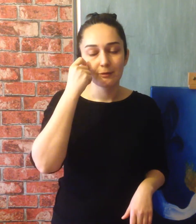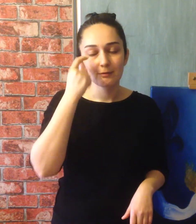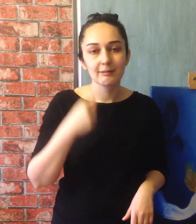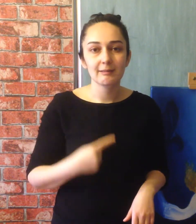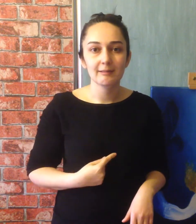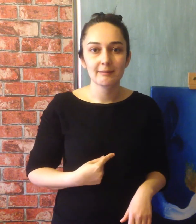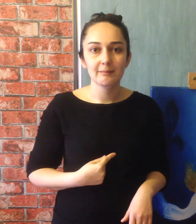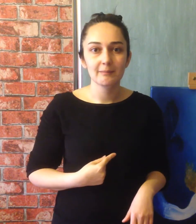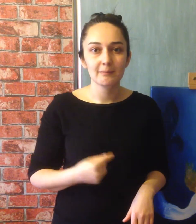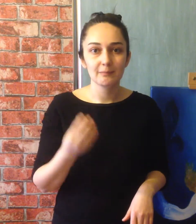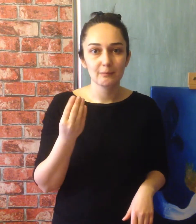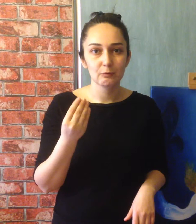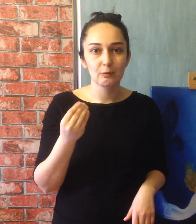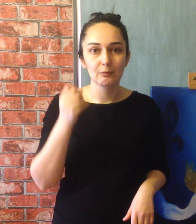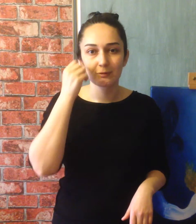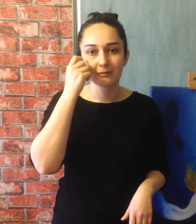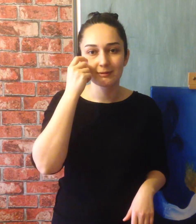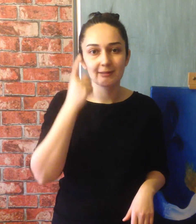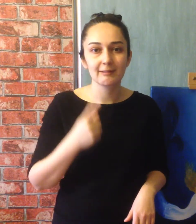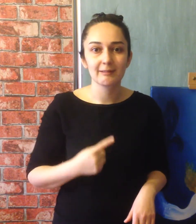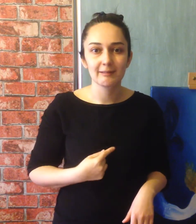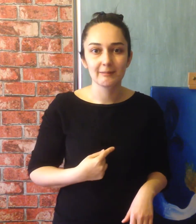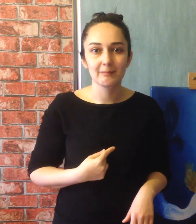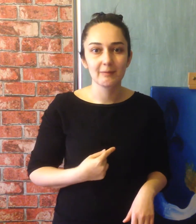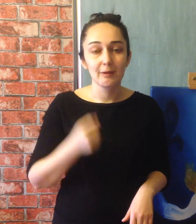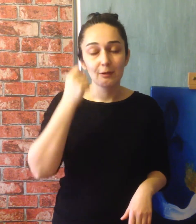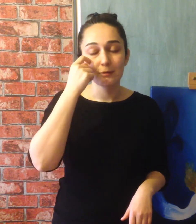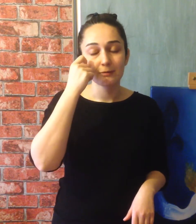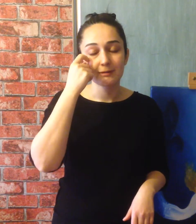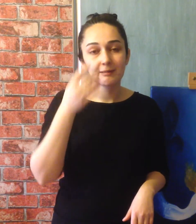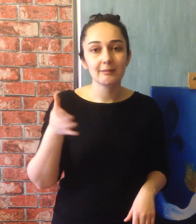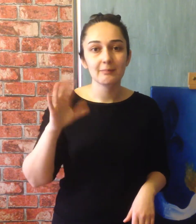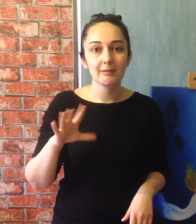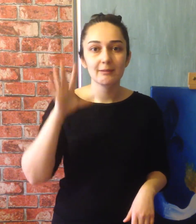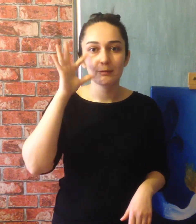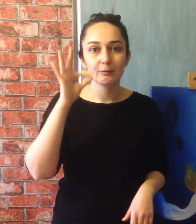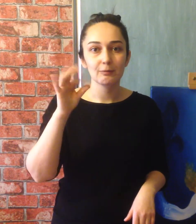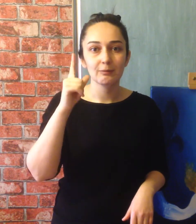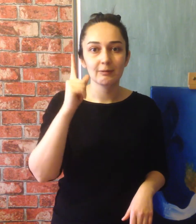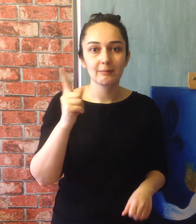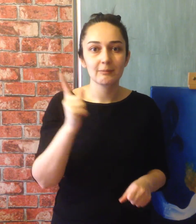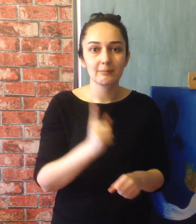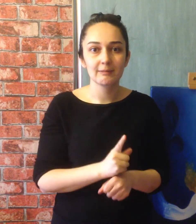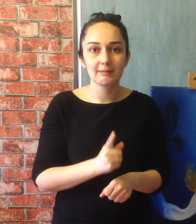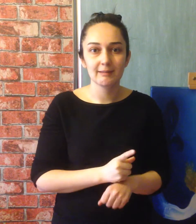Özledim, çok özledim, özledim ya da onun gibi bir şey.